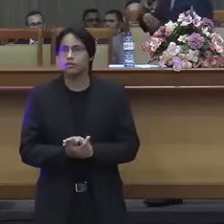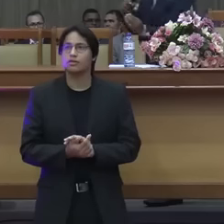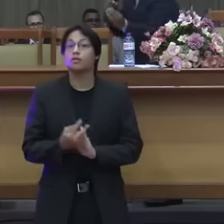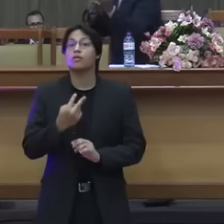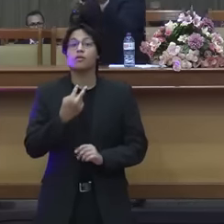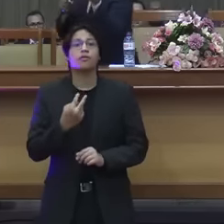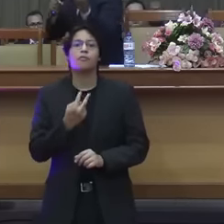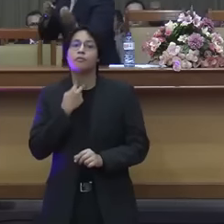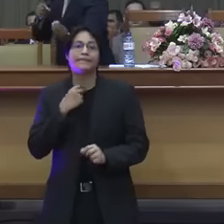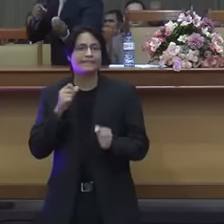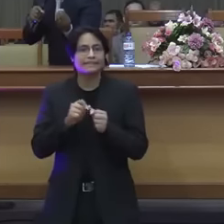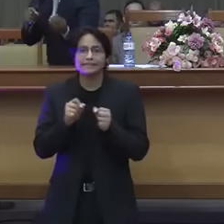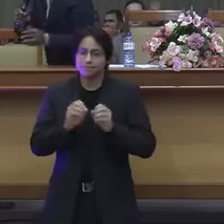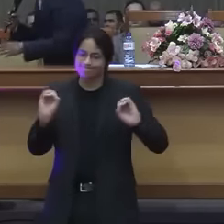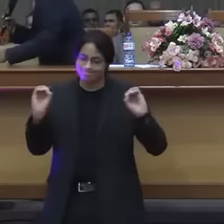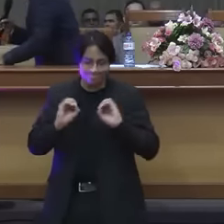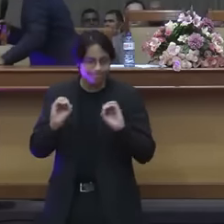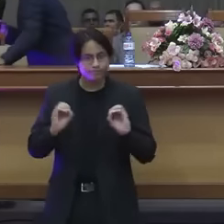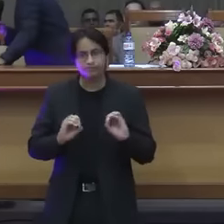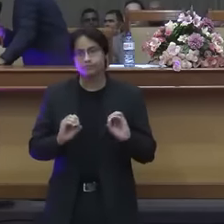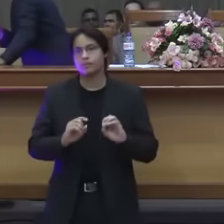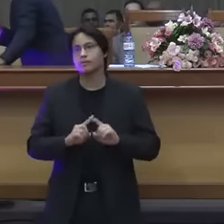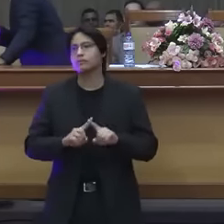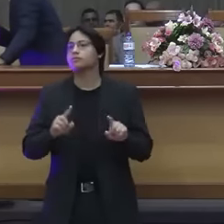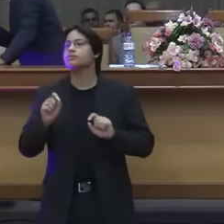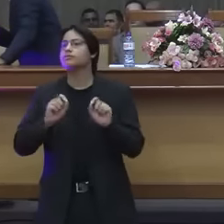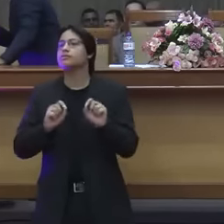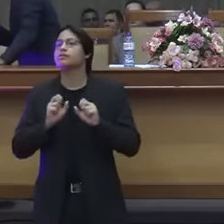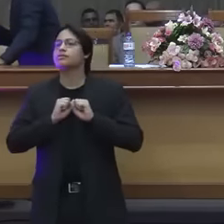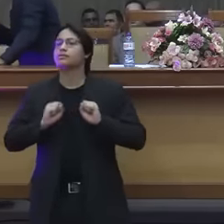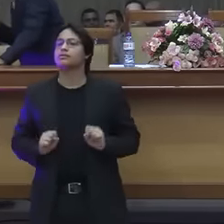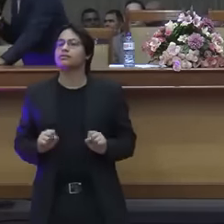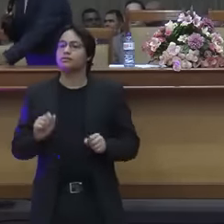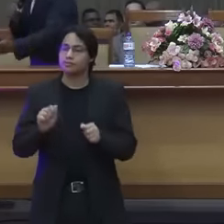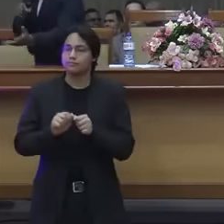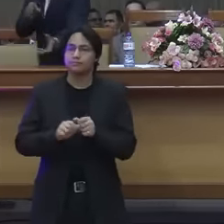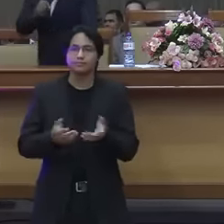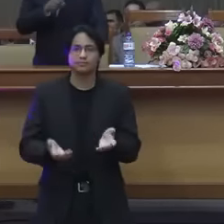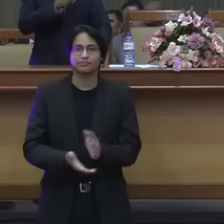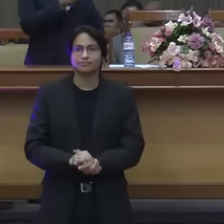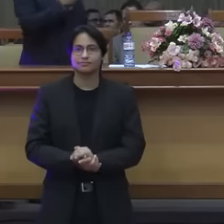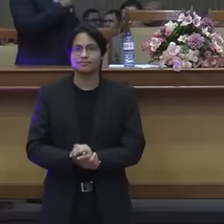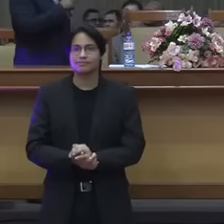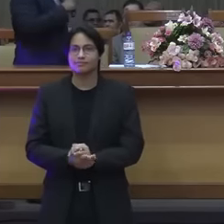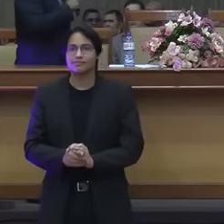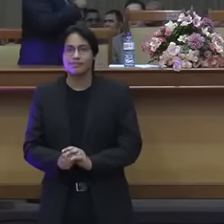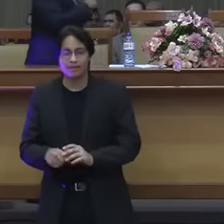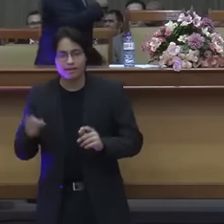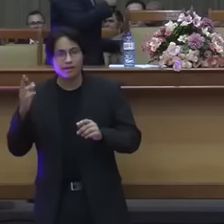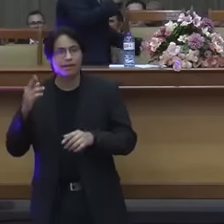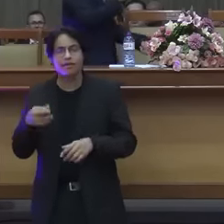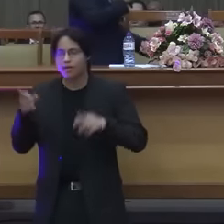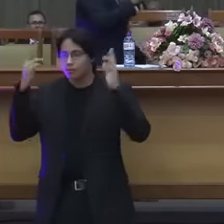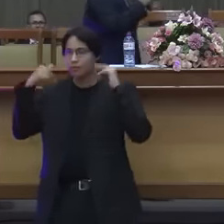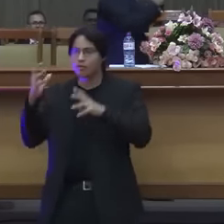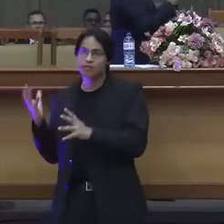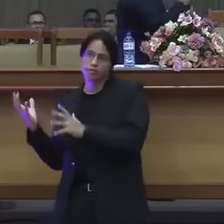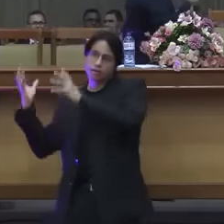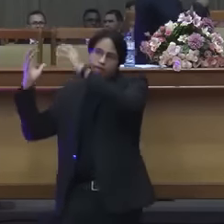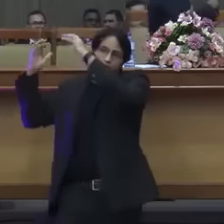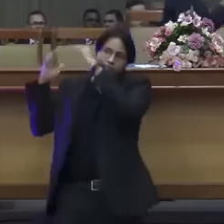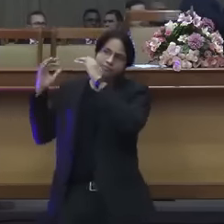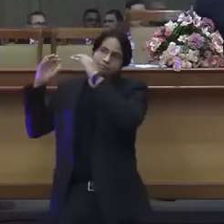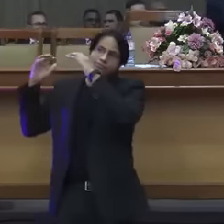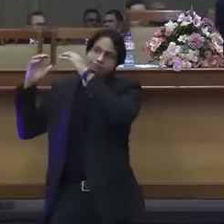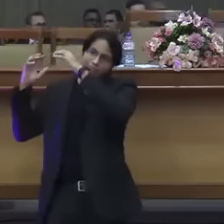nada no dia do sábado o que que o sacerdote faz? ele carregava carneiro ele carregava pedaço